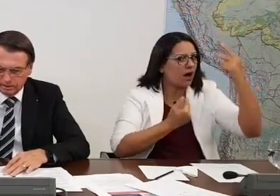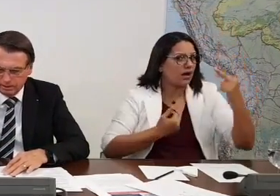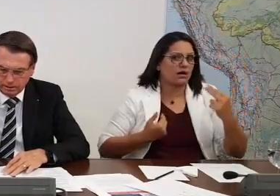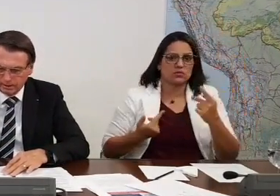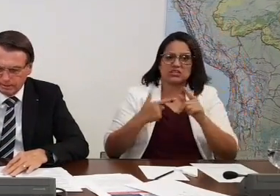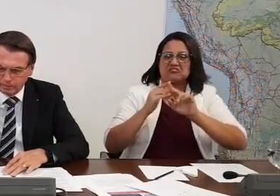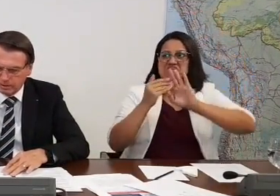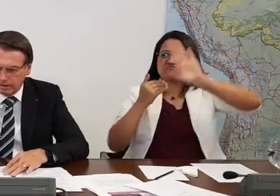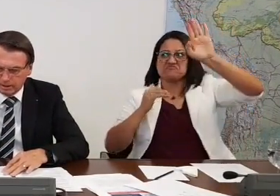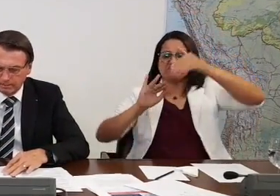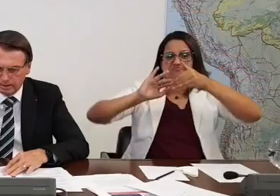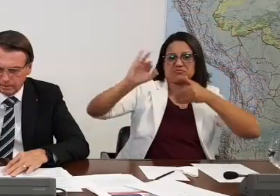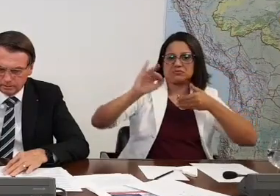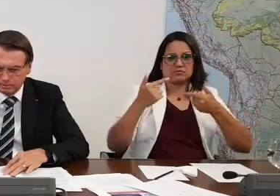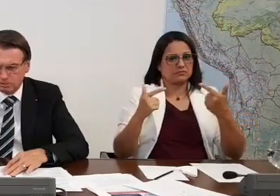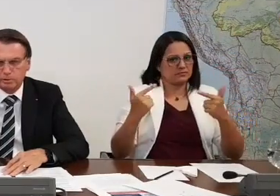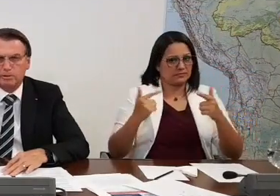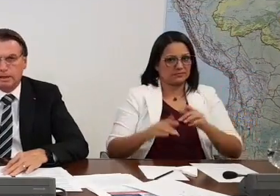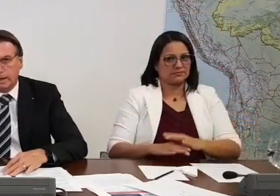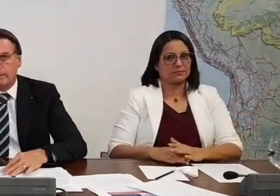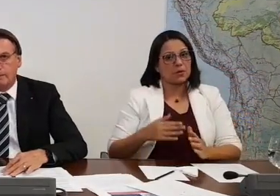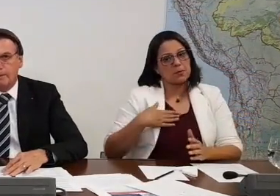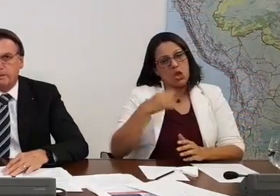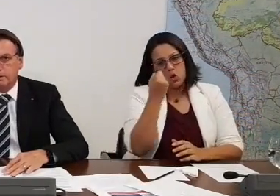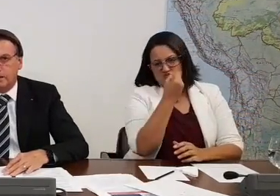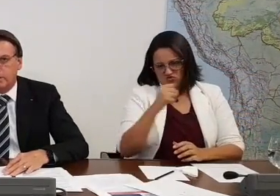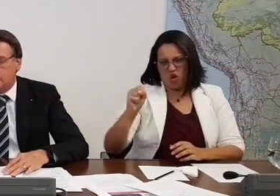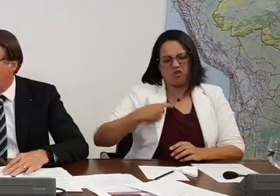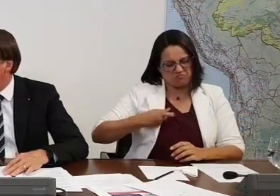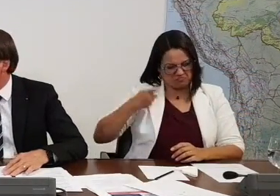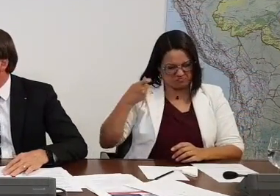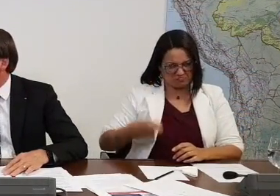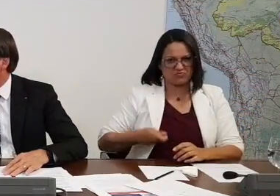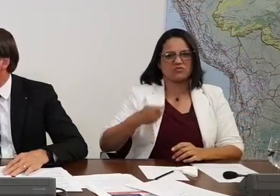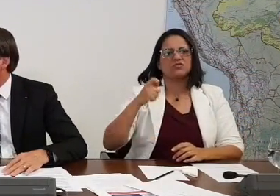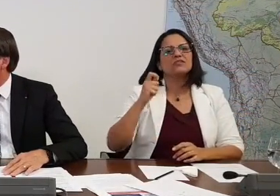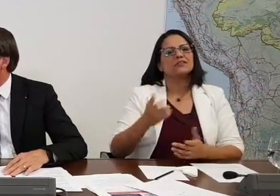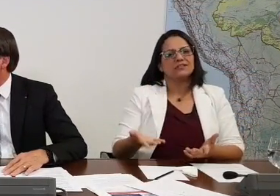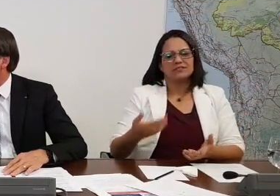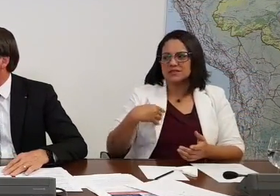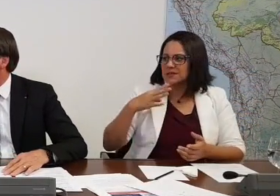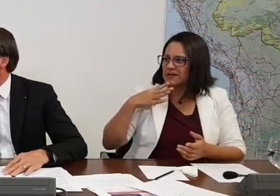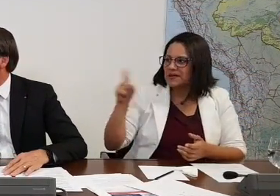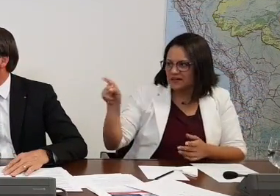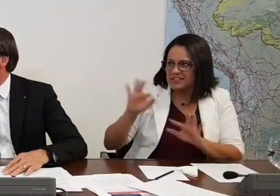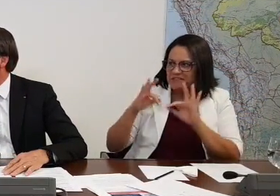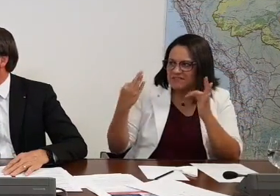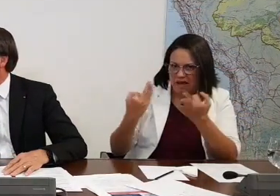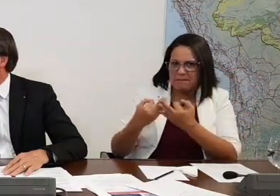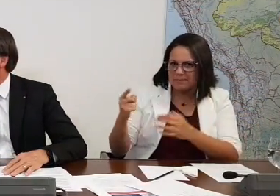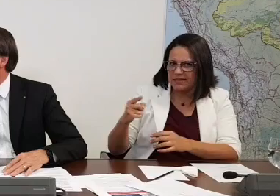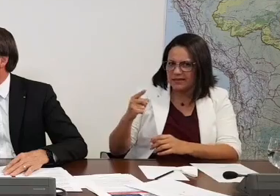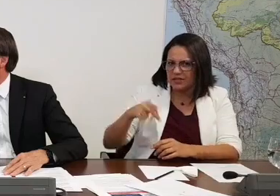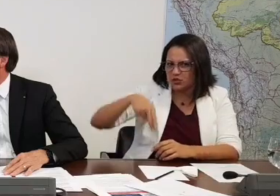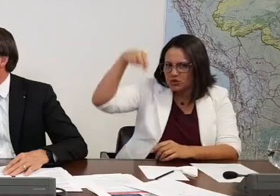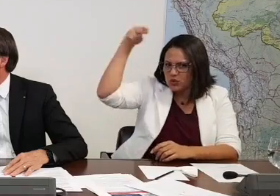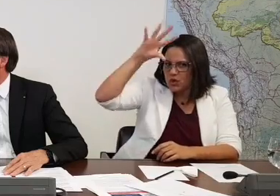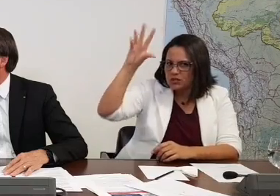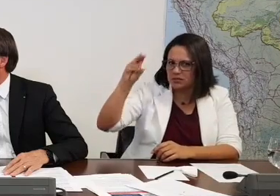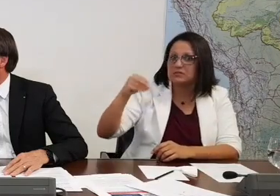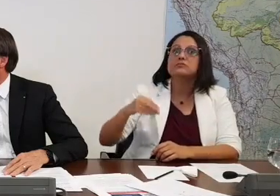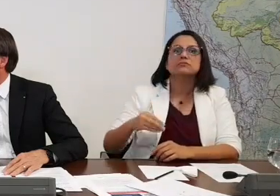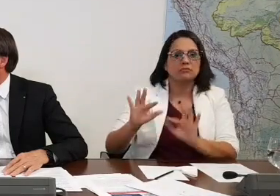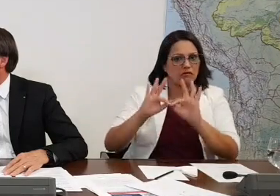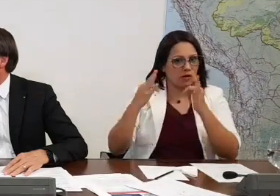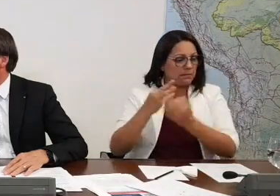nós aqui. Até porque, né, o meu sogro é Cama da Peste de Canaruço. Você tem algum parênteses com Paulo de Arara aí, ô? Ah, tem. Tem família